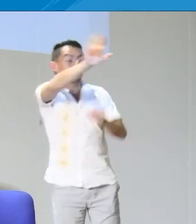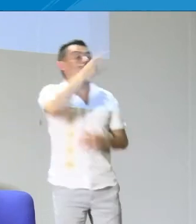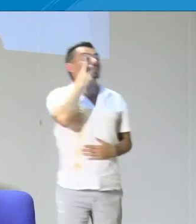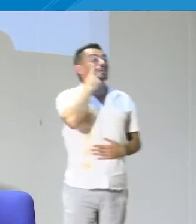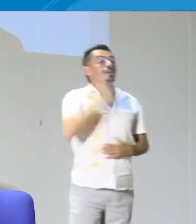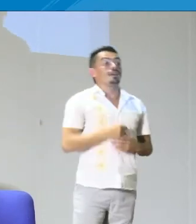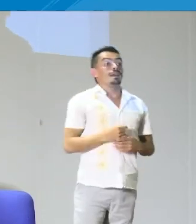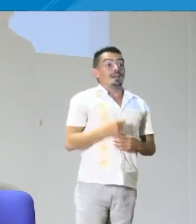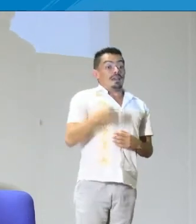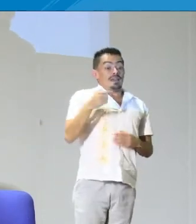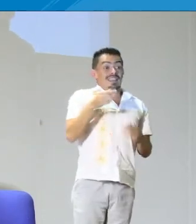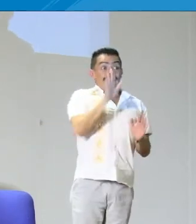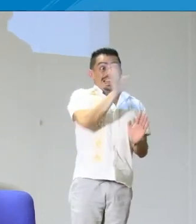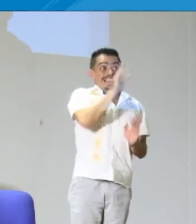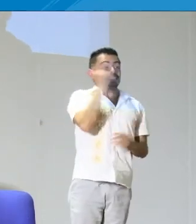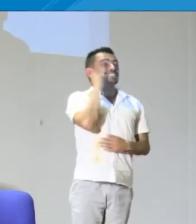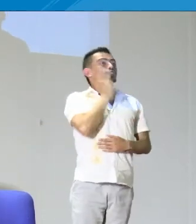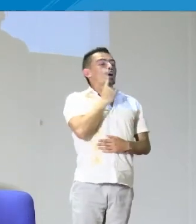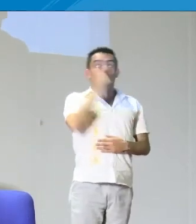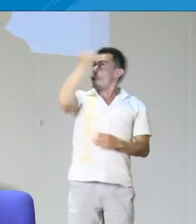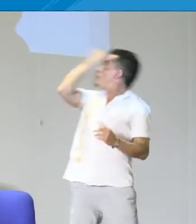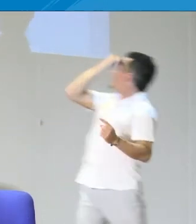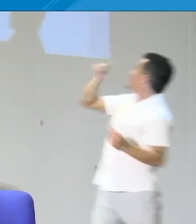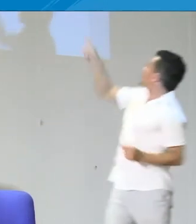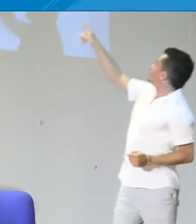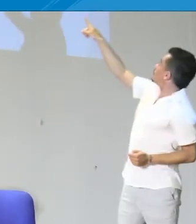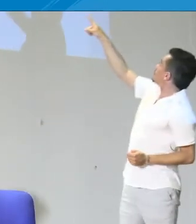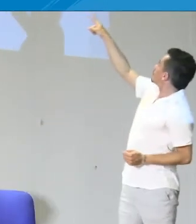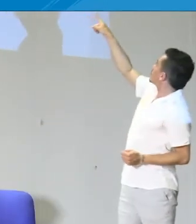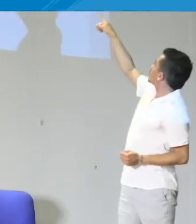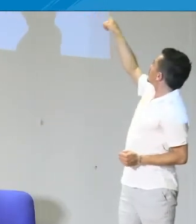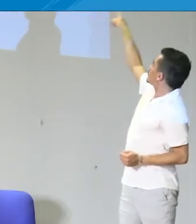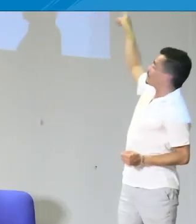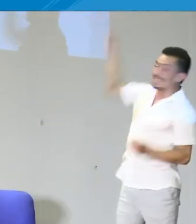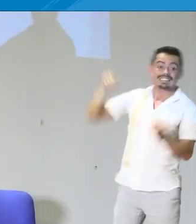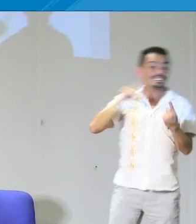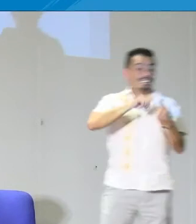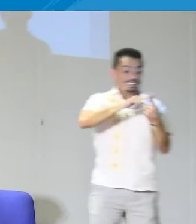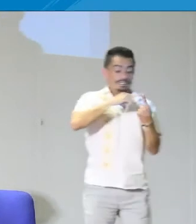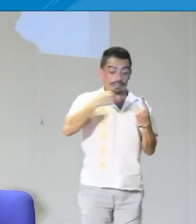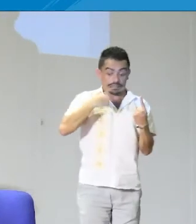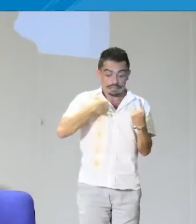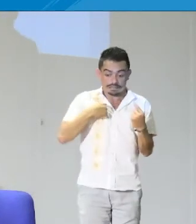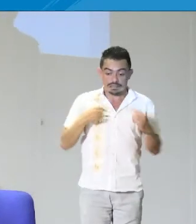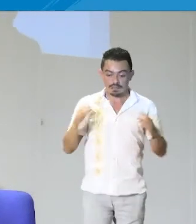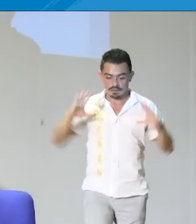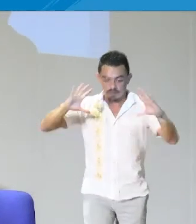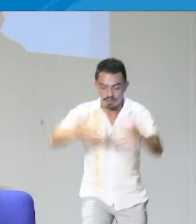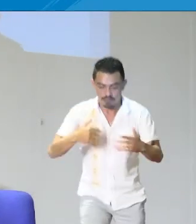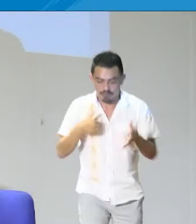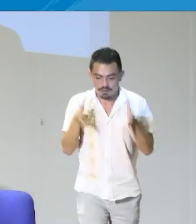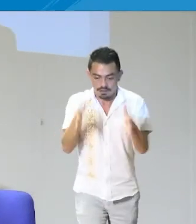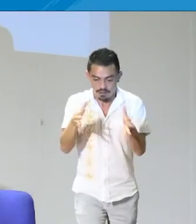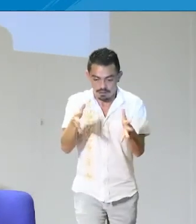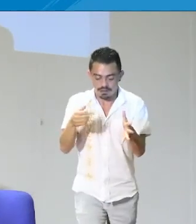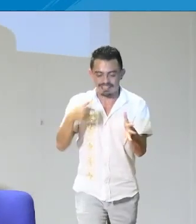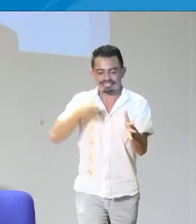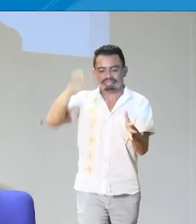hablamos también cuando hablamos de los docentes sordos. Cuando hablamos de los docentes sordos, es